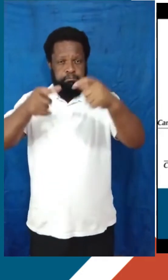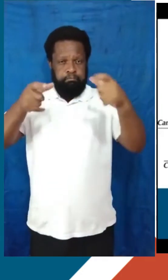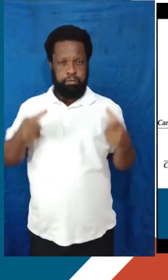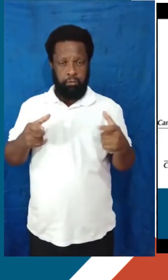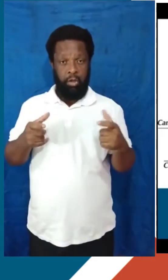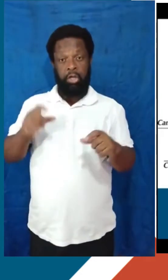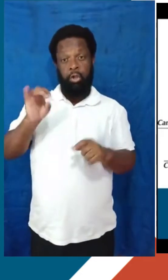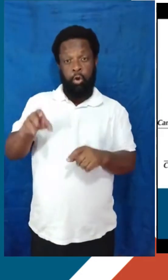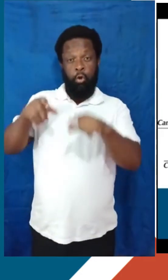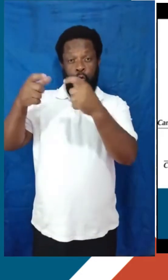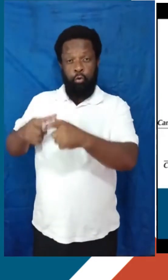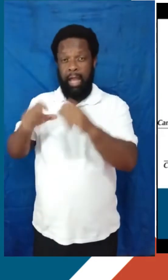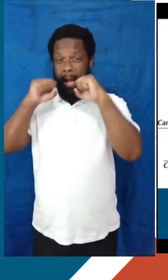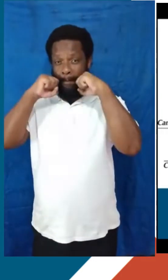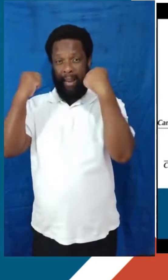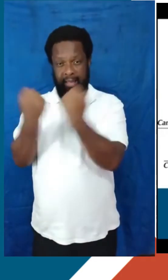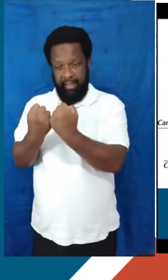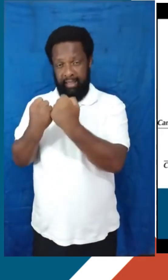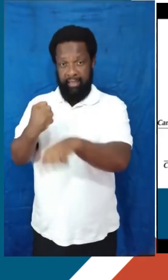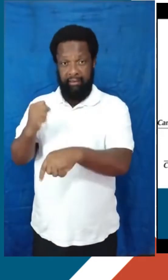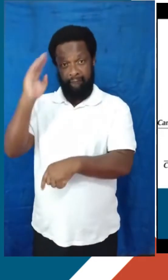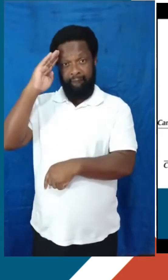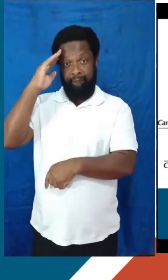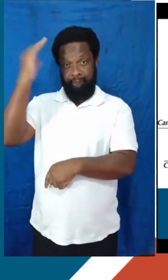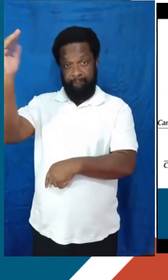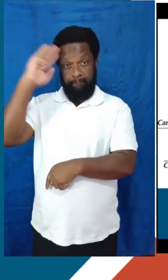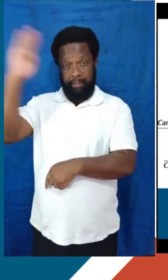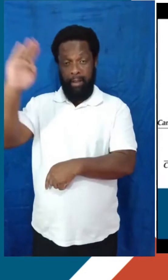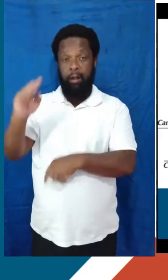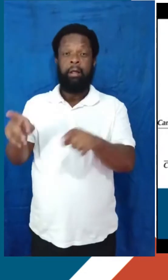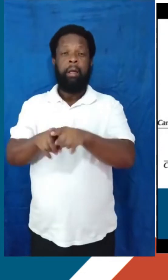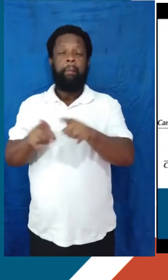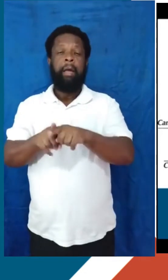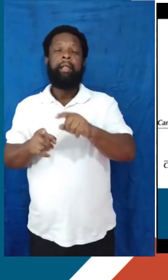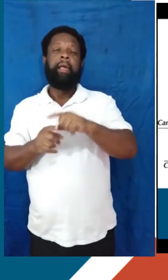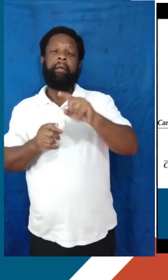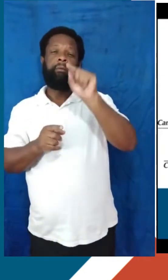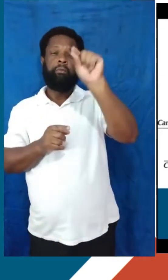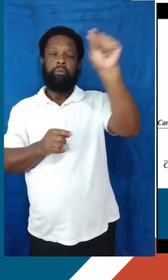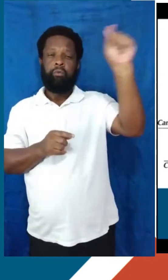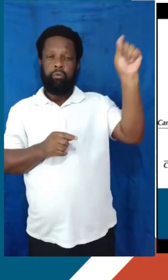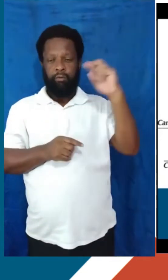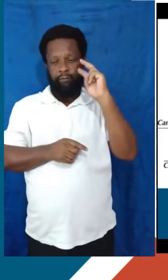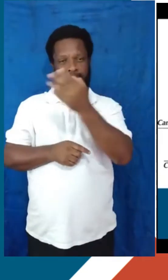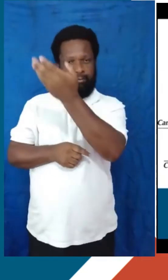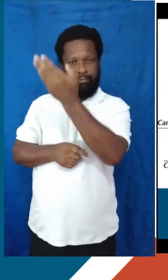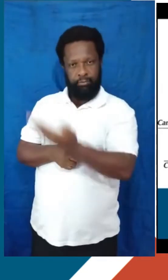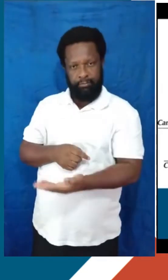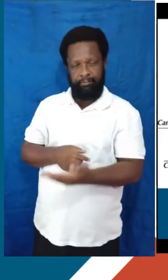do polo do Maracanã, que é o principal, Nova Iguaçu e Maria da Graça, tem também agora Itaguaí, Angra dos Reis, Valença,